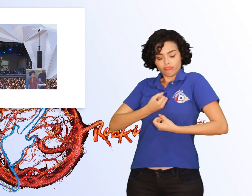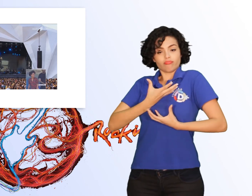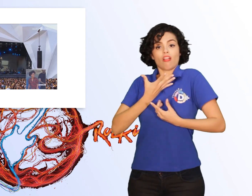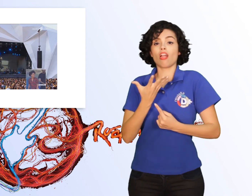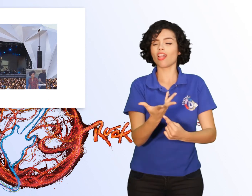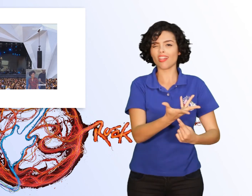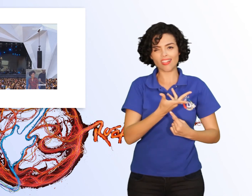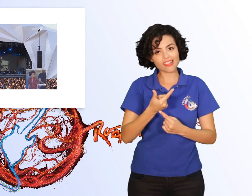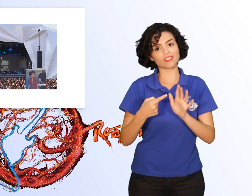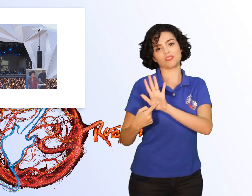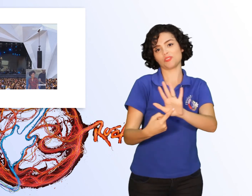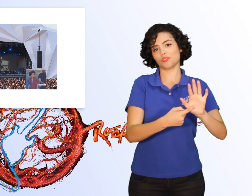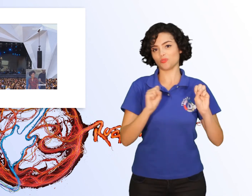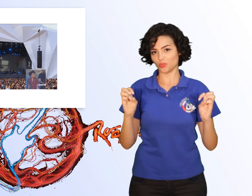pegada mais artística ao show.